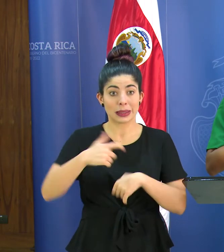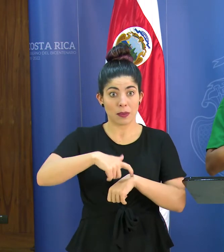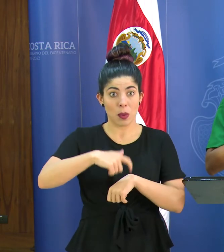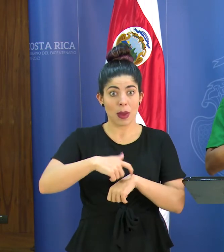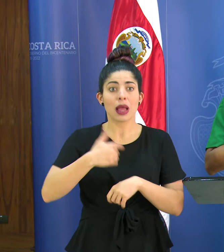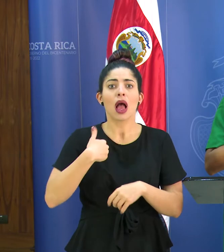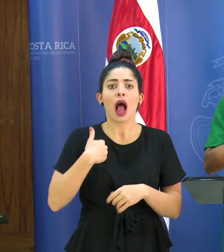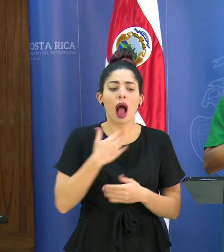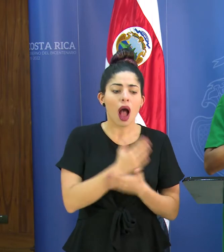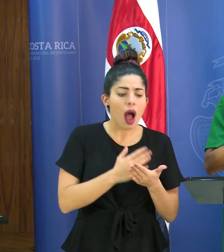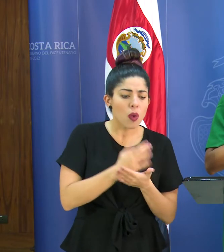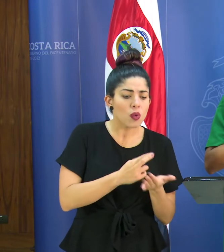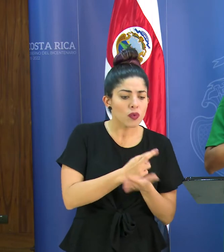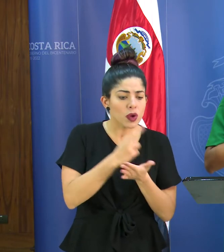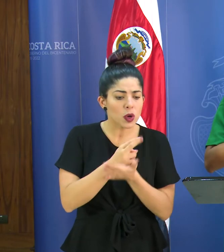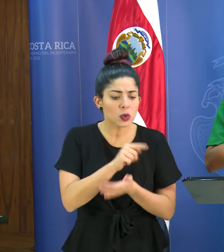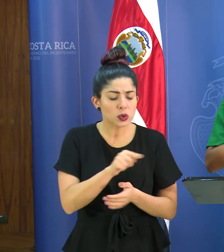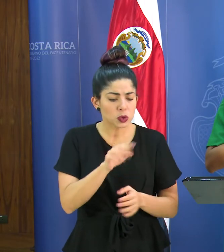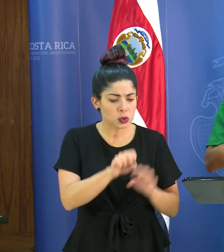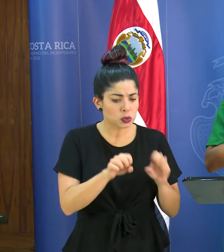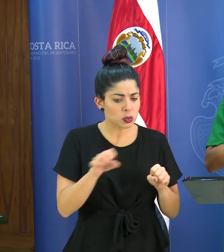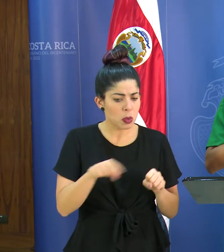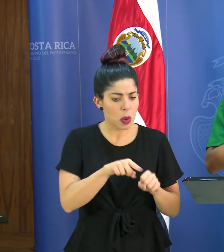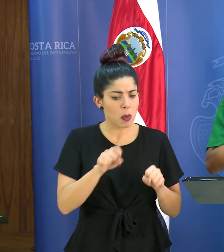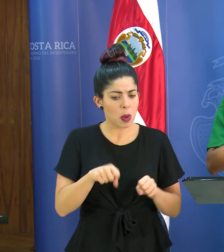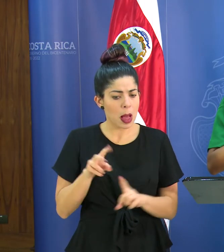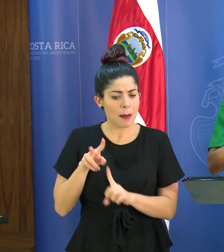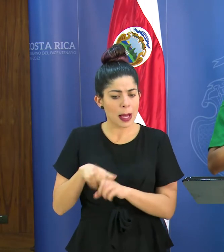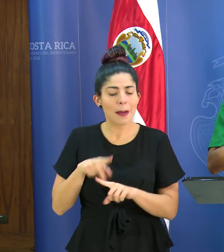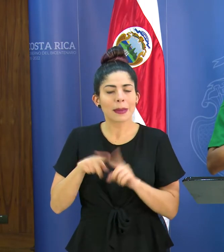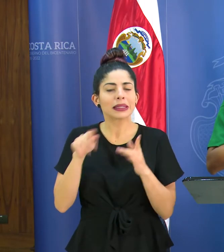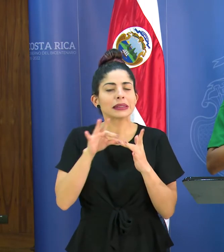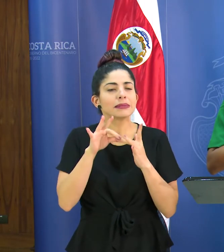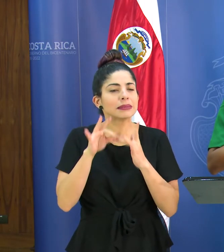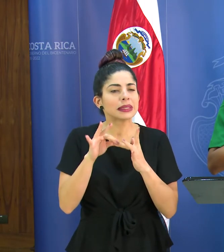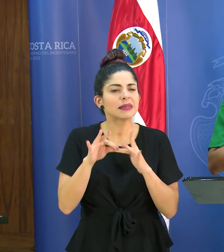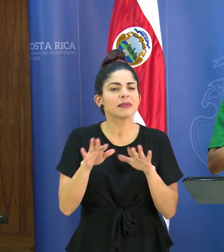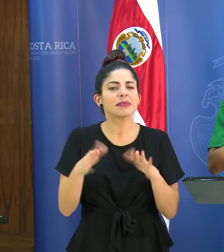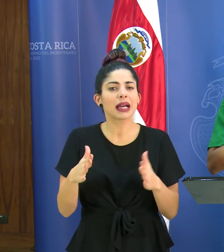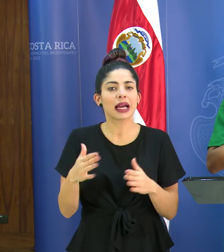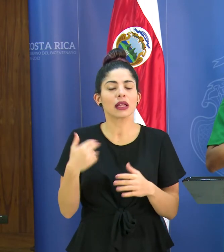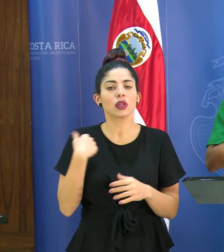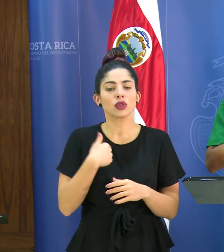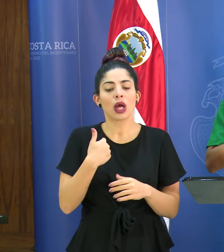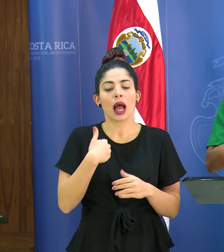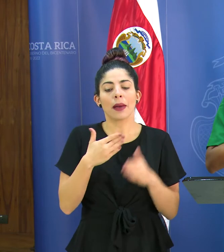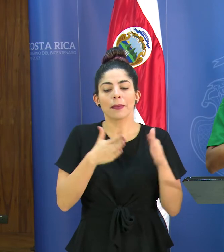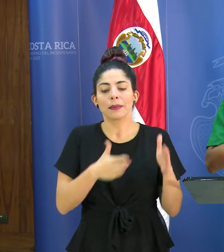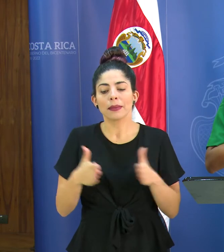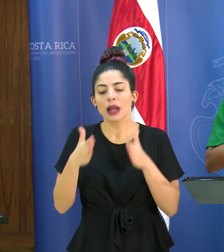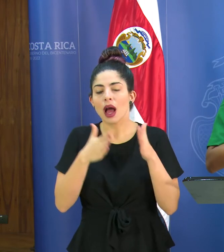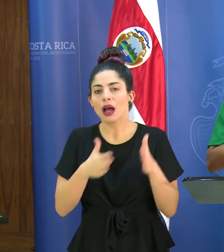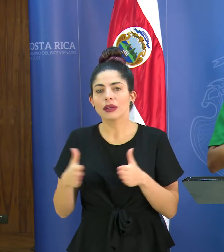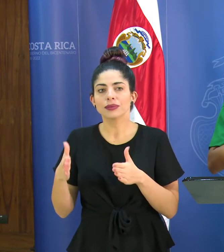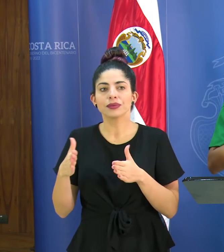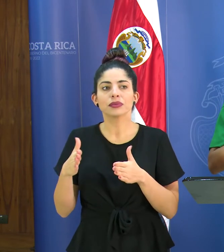recursos identificados que podrían estar siplicando pero fundamentalmente también tenemos previstas algunas